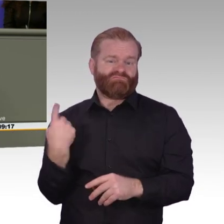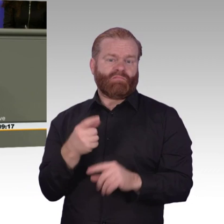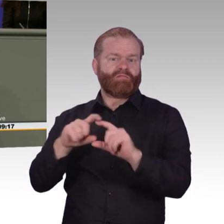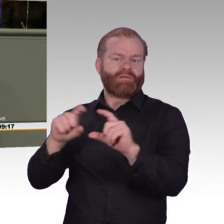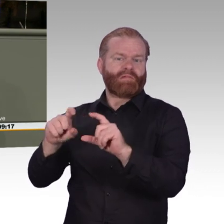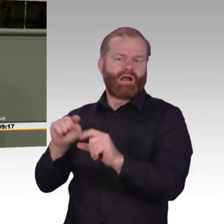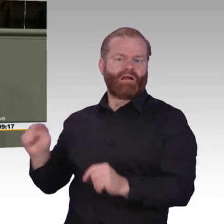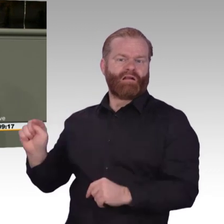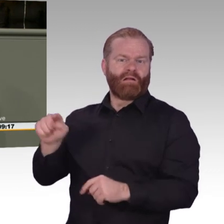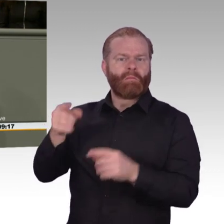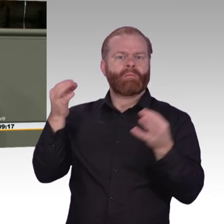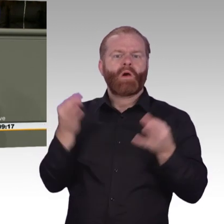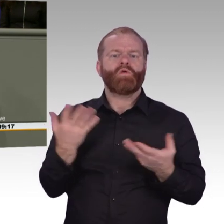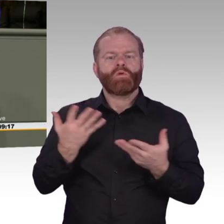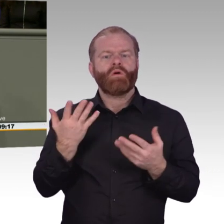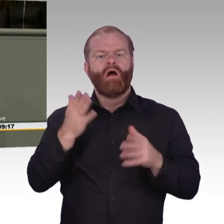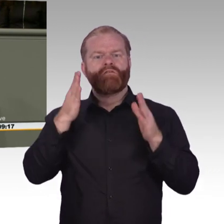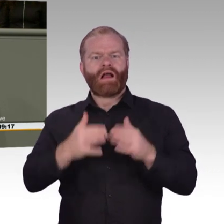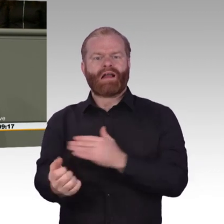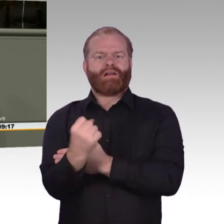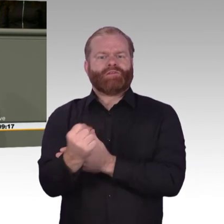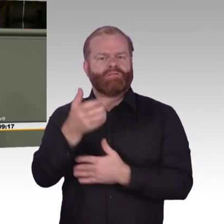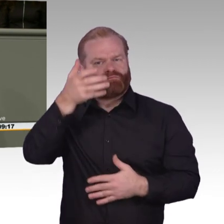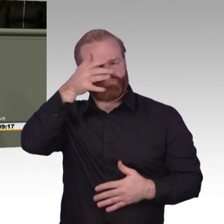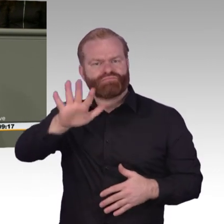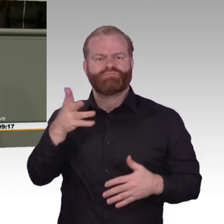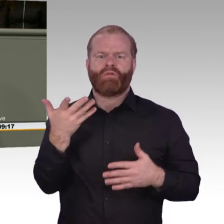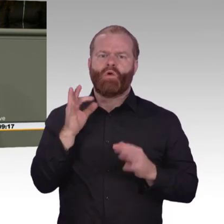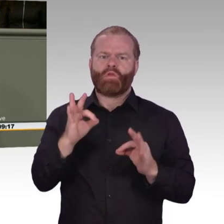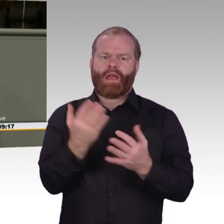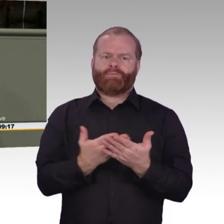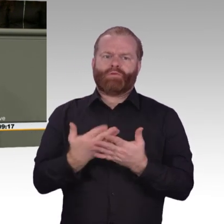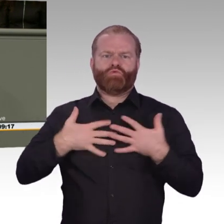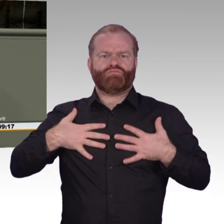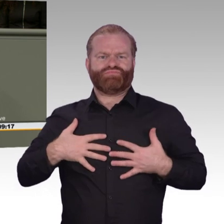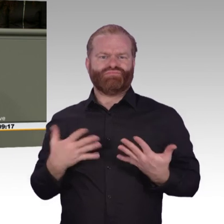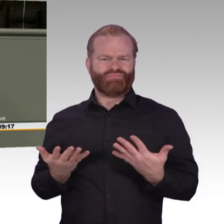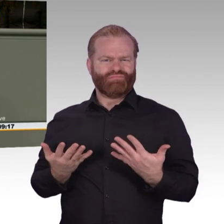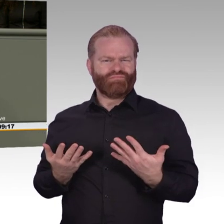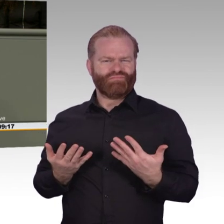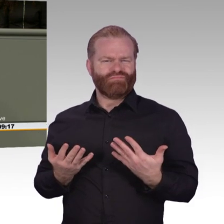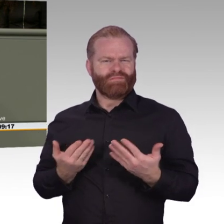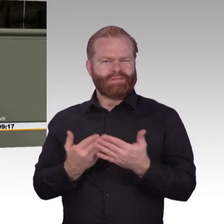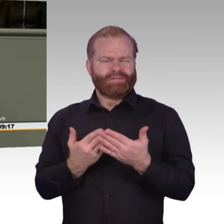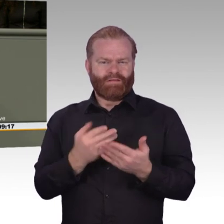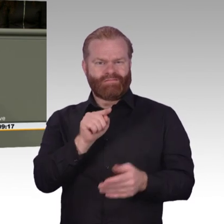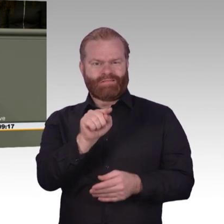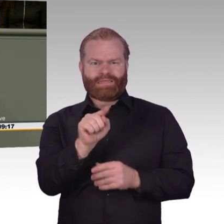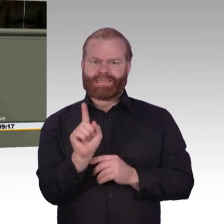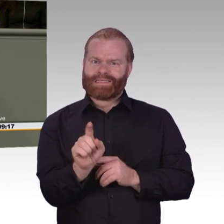Chancen der Digitalisierung zu nutzen. Es ist wichtig, dass sie jetzt auf neue Produkte setzen und in Innovation investieren.